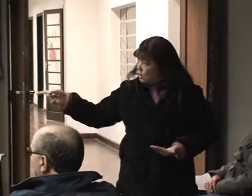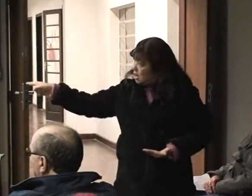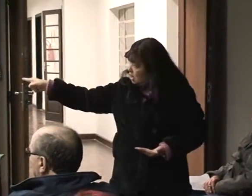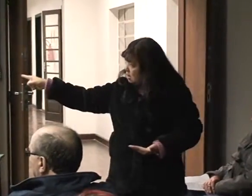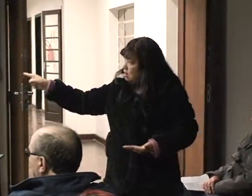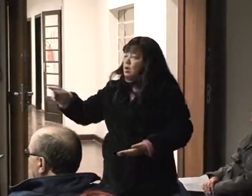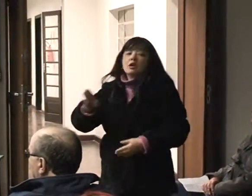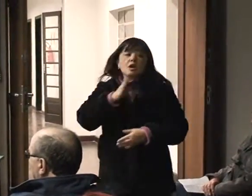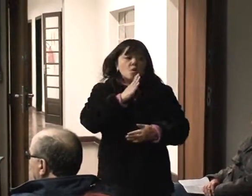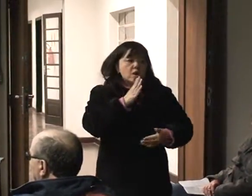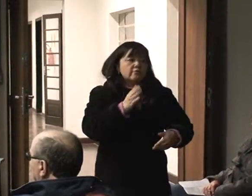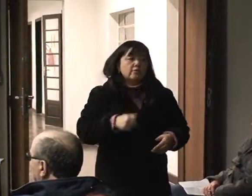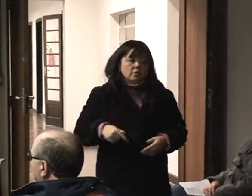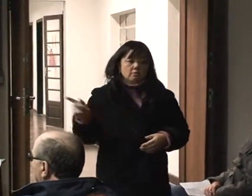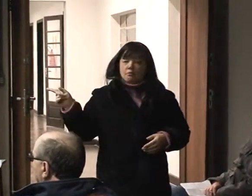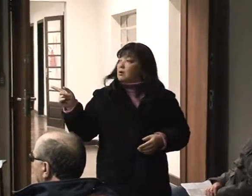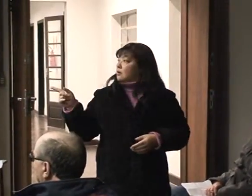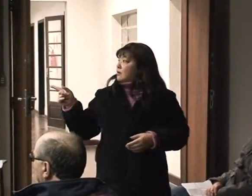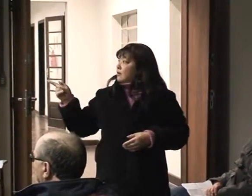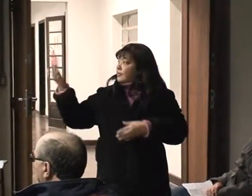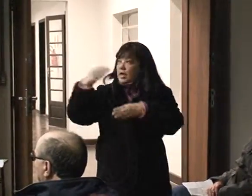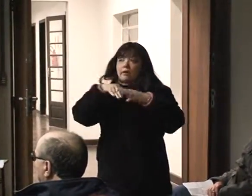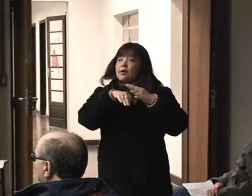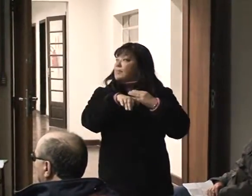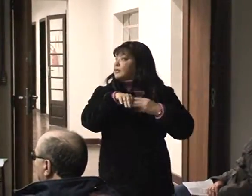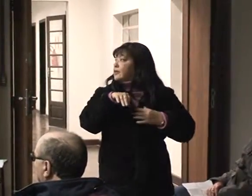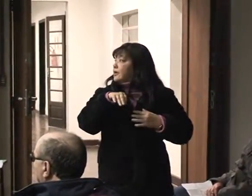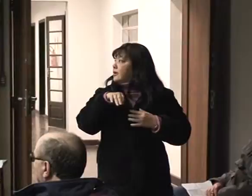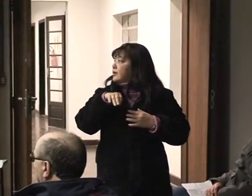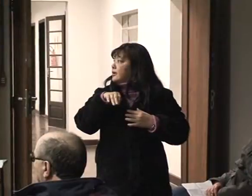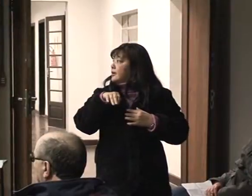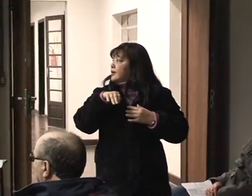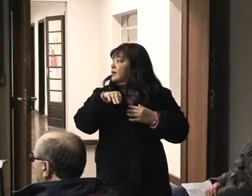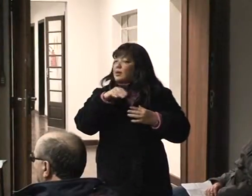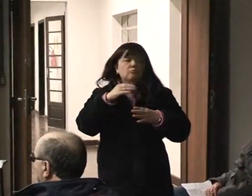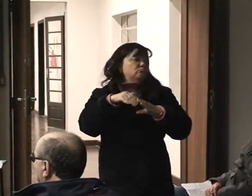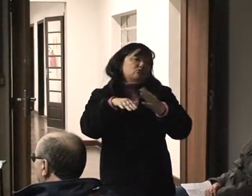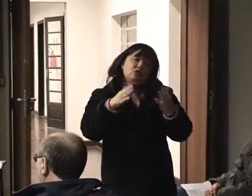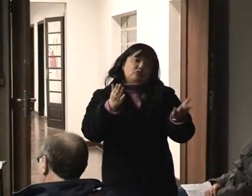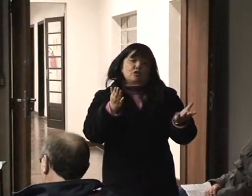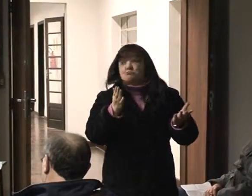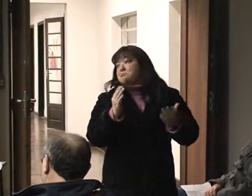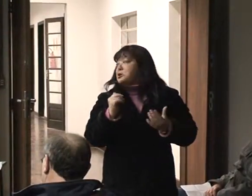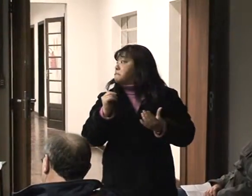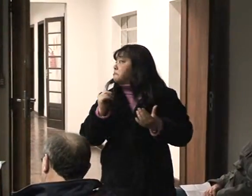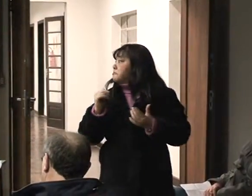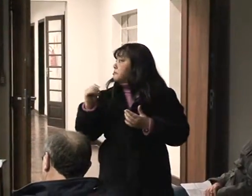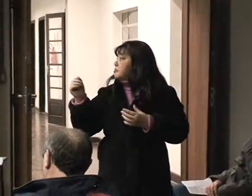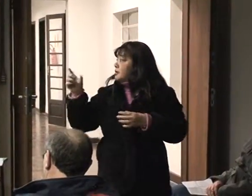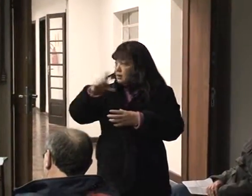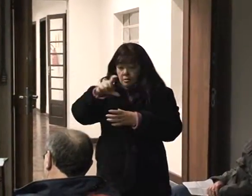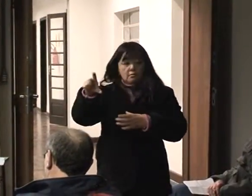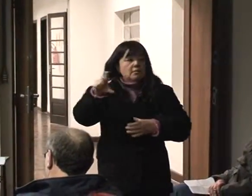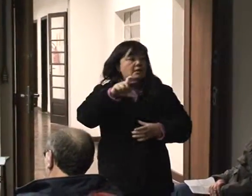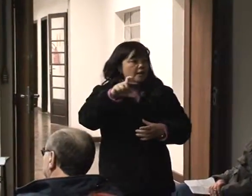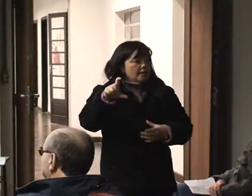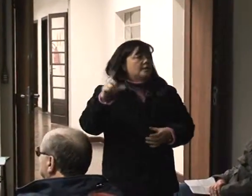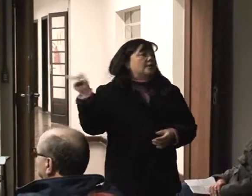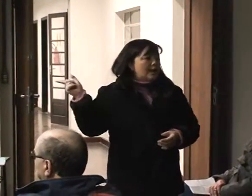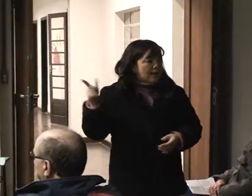site? Não, isso daqui eu posso passar para vocês. O relatório Brasil indica os pontos do programa que está relacionado ao gênero